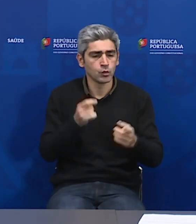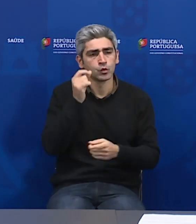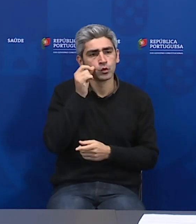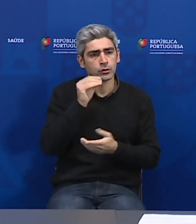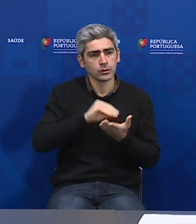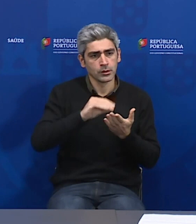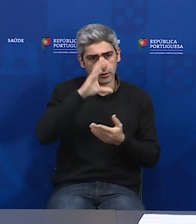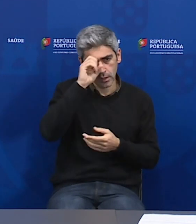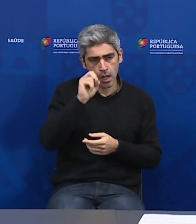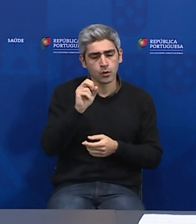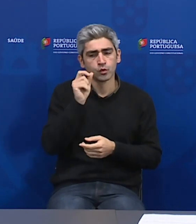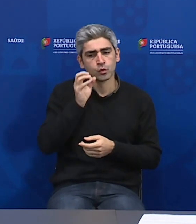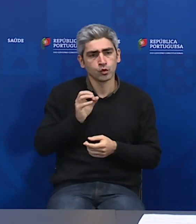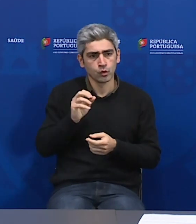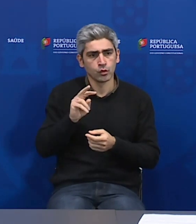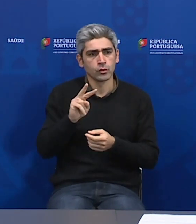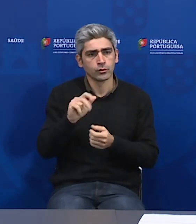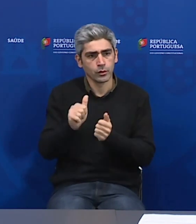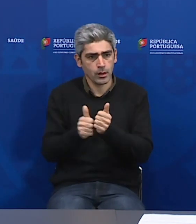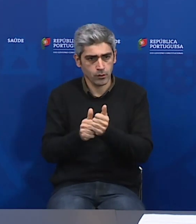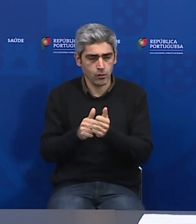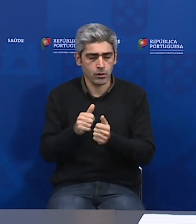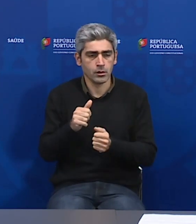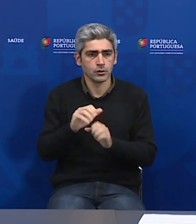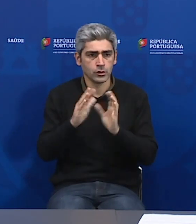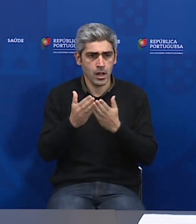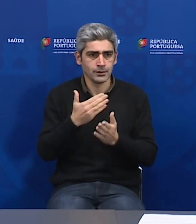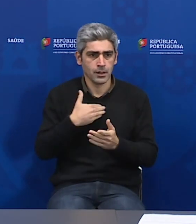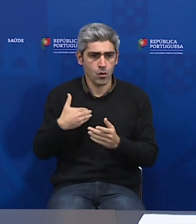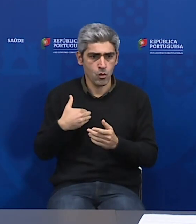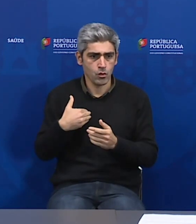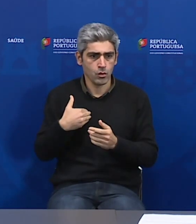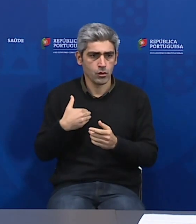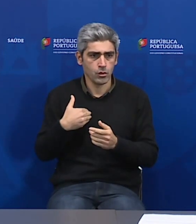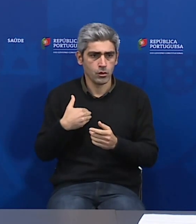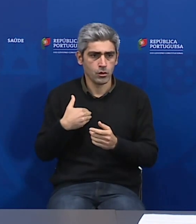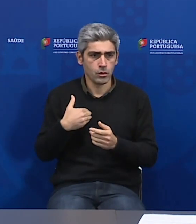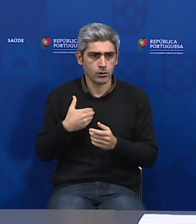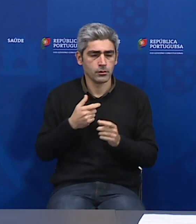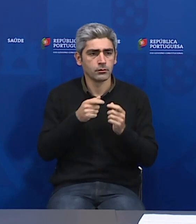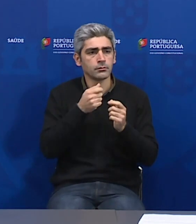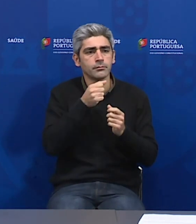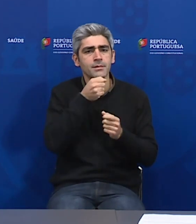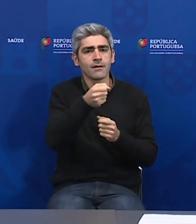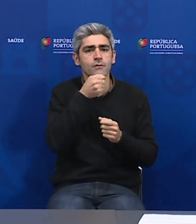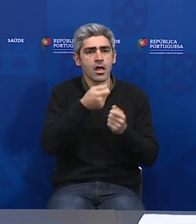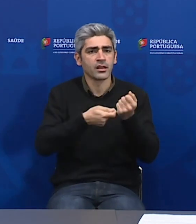gestando, o senhor se deve no tal formular a todos, eu pergunto que... O senhor